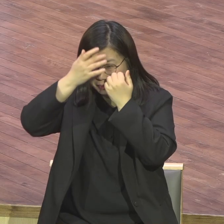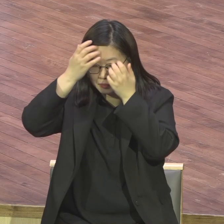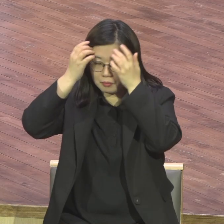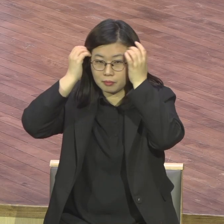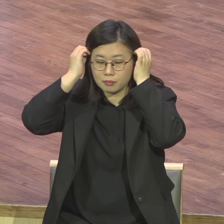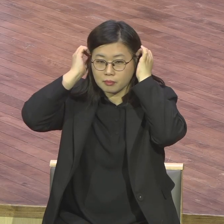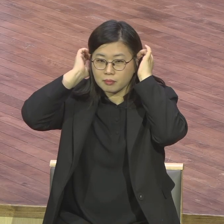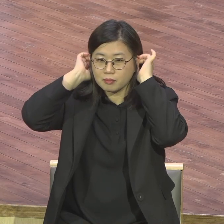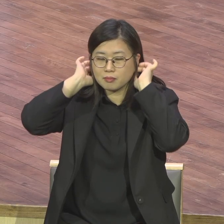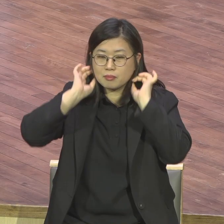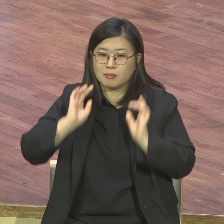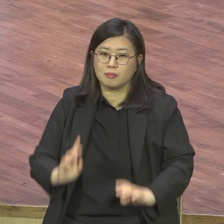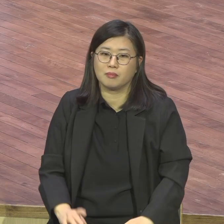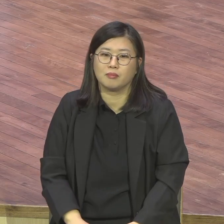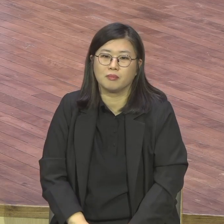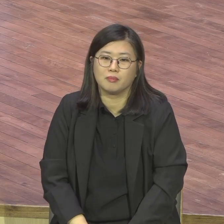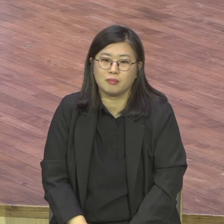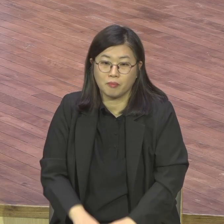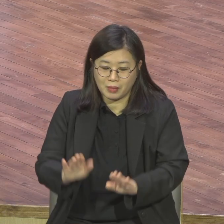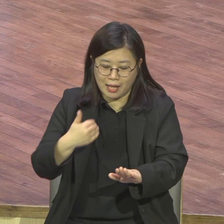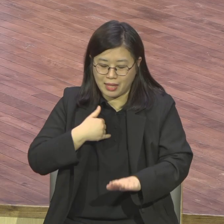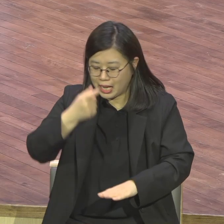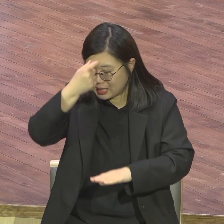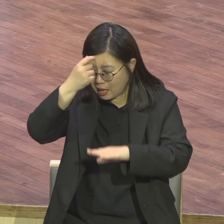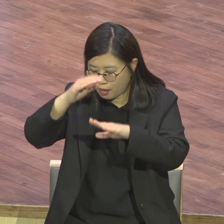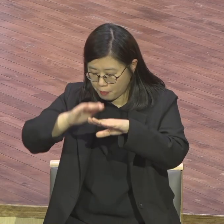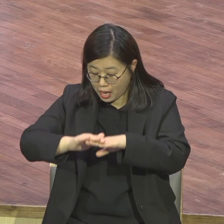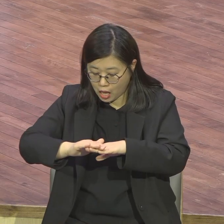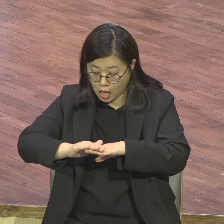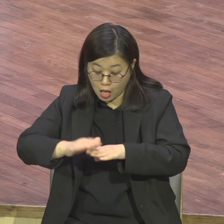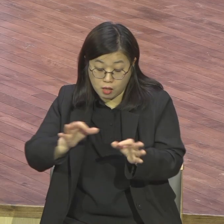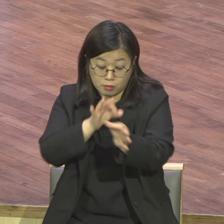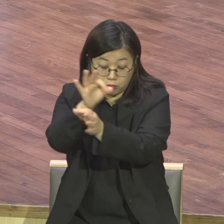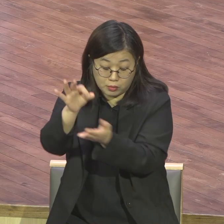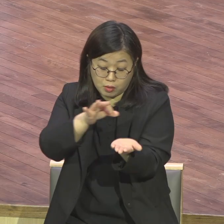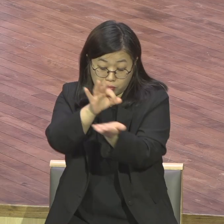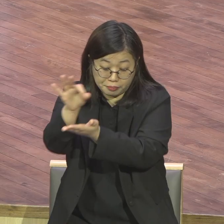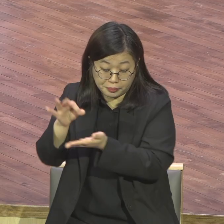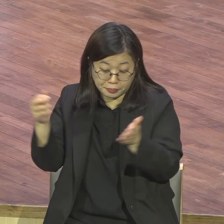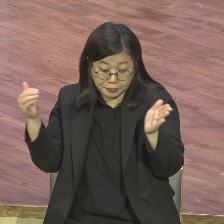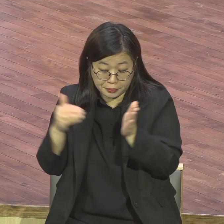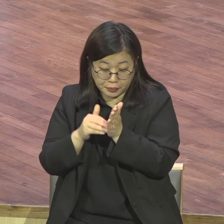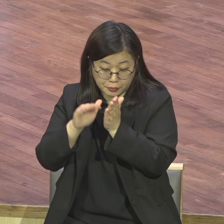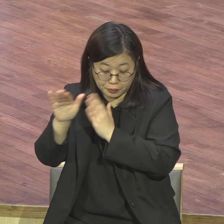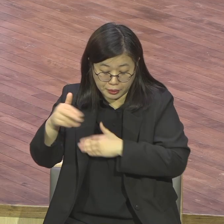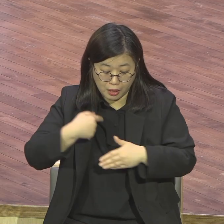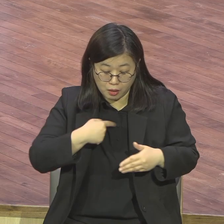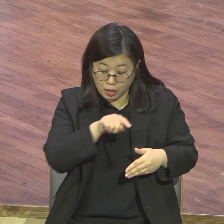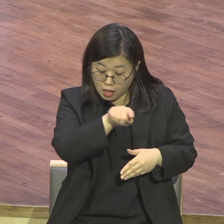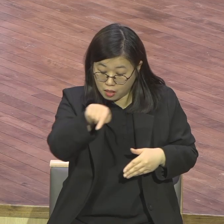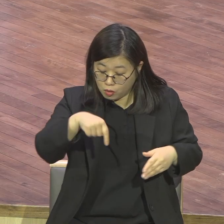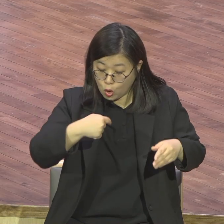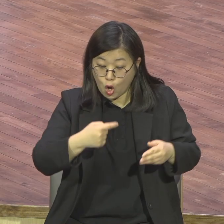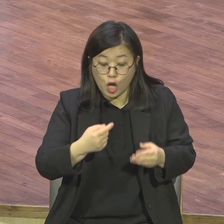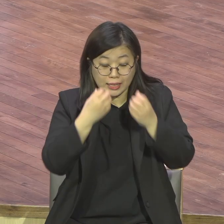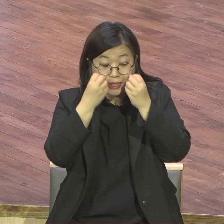하나님 시대인 전도자로 사용하여 조합사사 저 나름대로 그래서 그렇게 바빠 그렇게 시간이 없는데